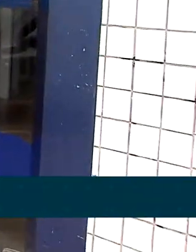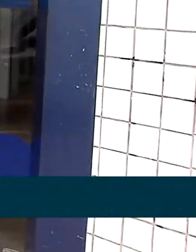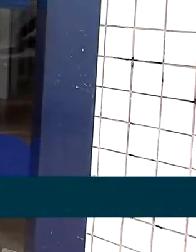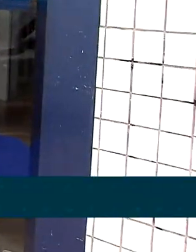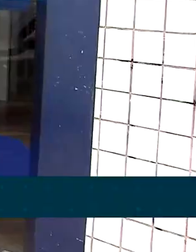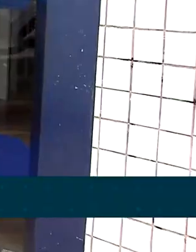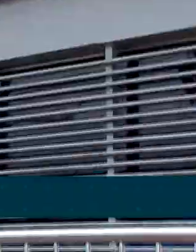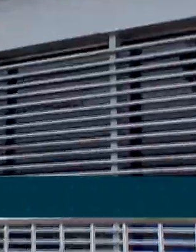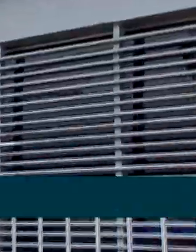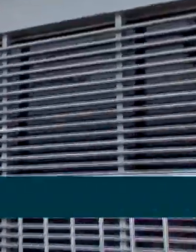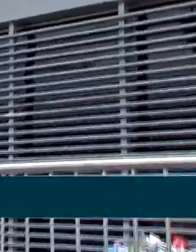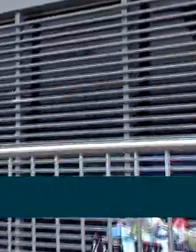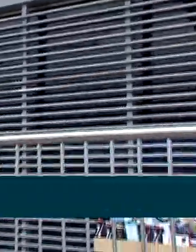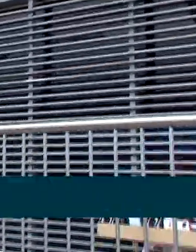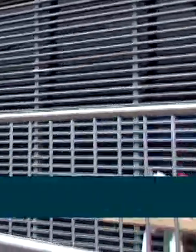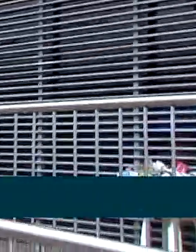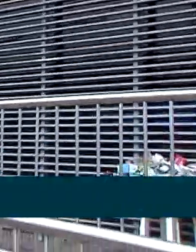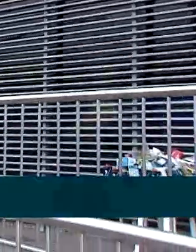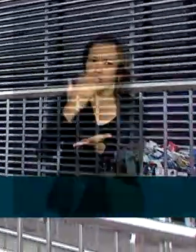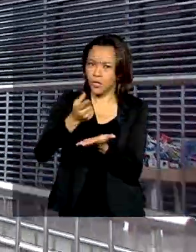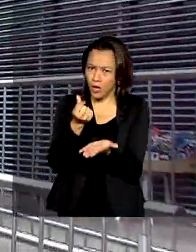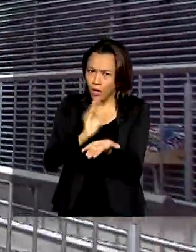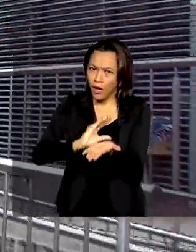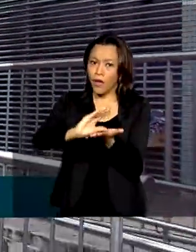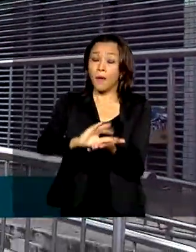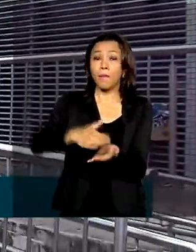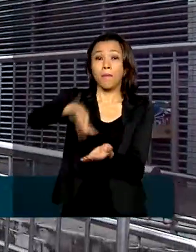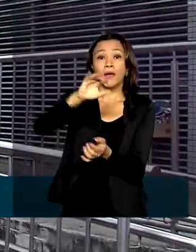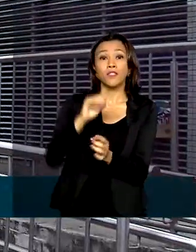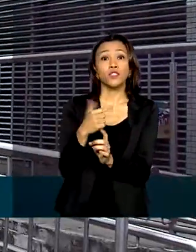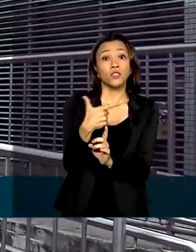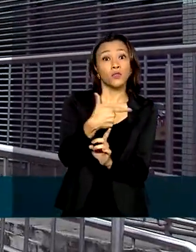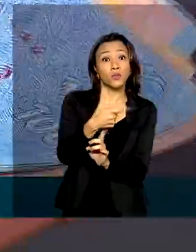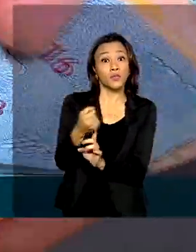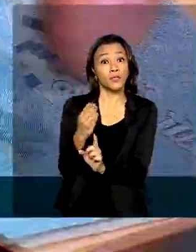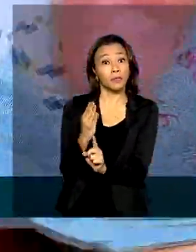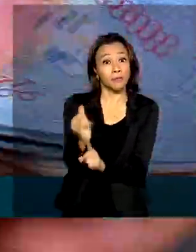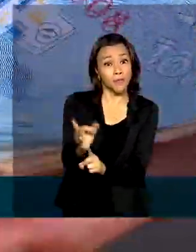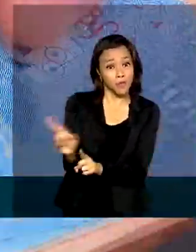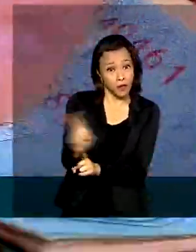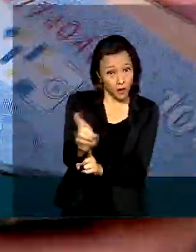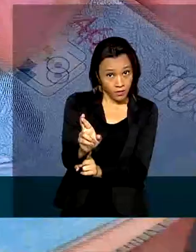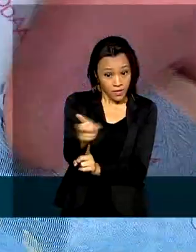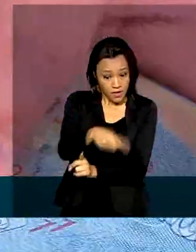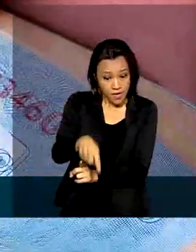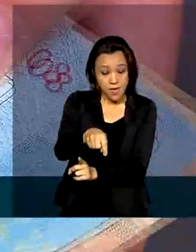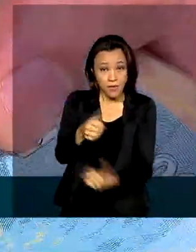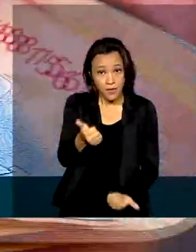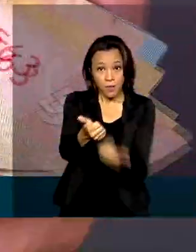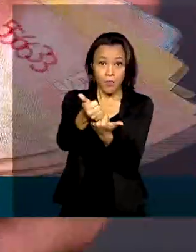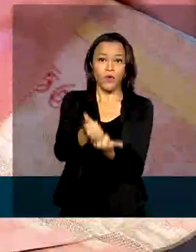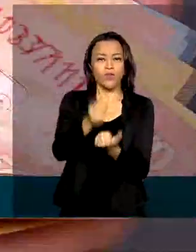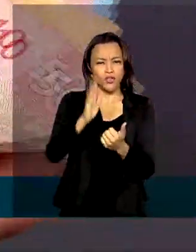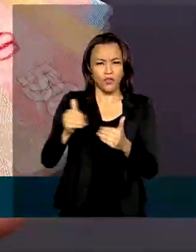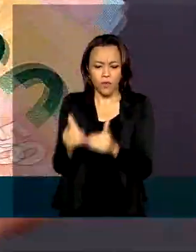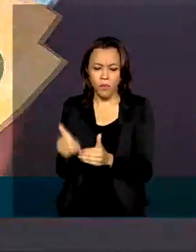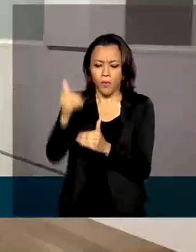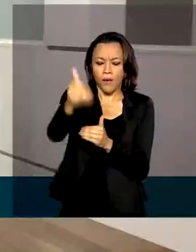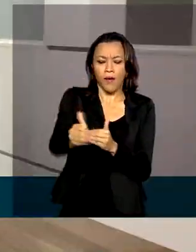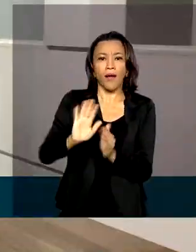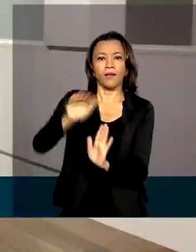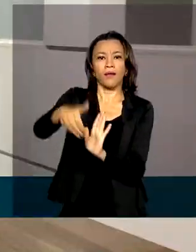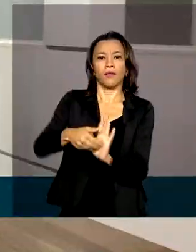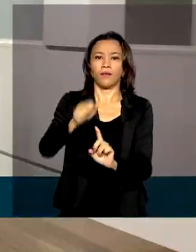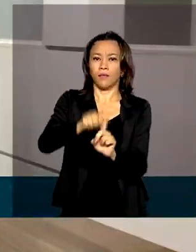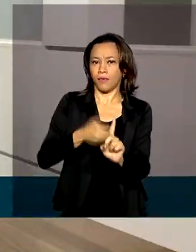atravessarem a crise, já foram investidos mais de 200 bilhões de reais. Auxílio que foi prorrogado até dezembro.